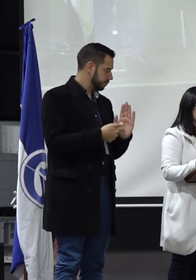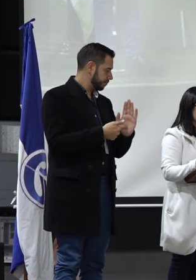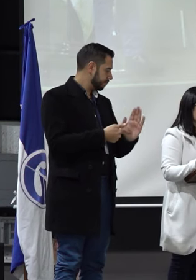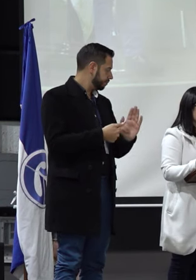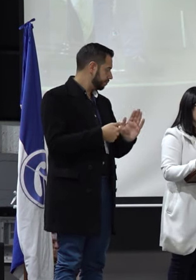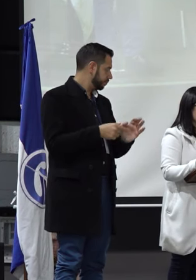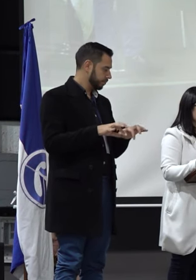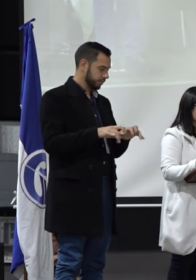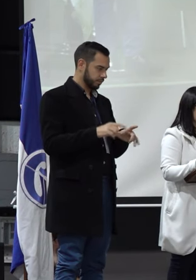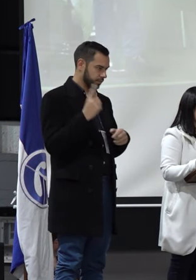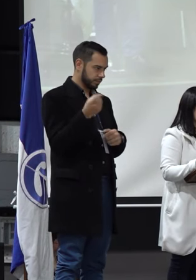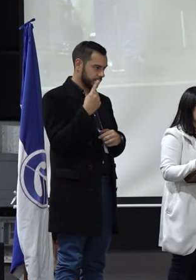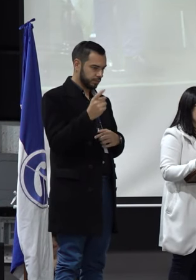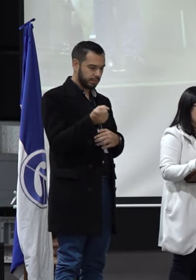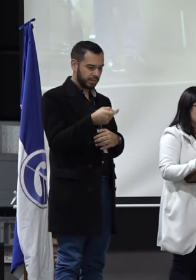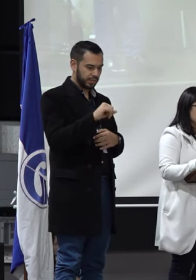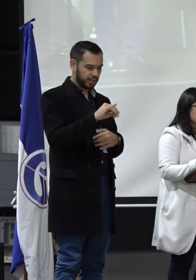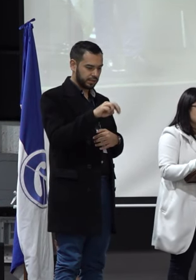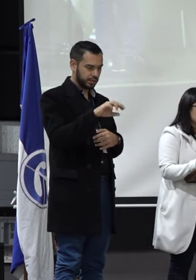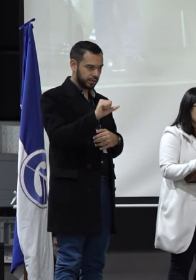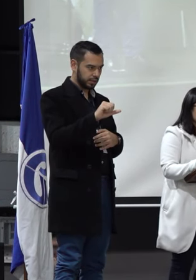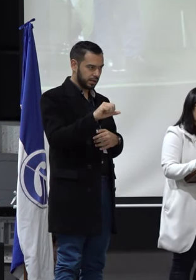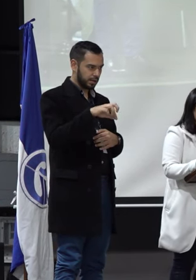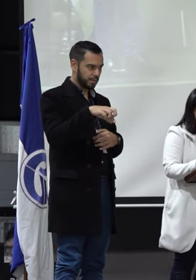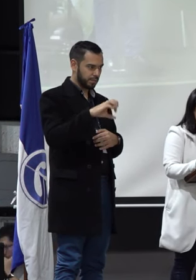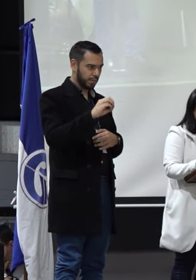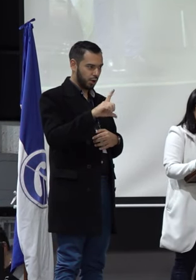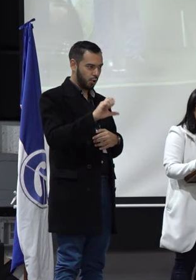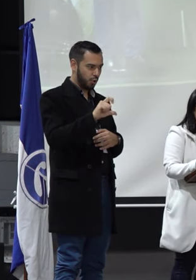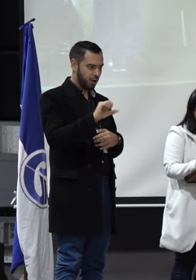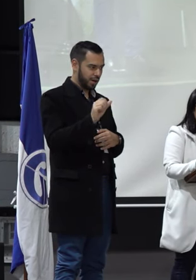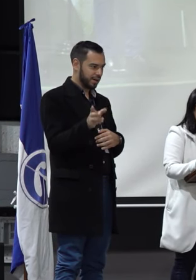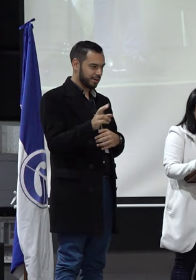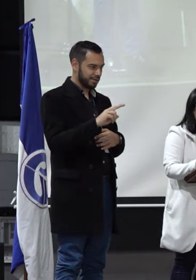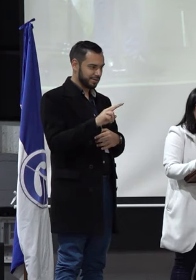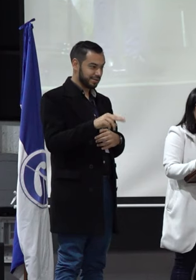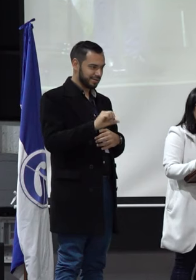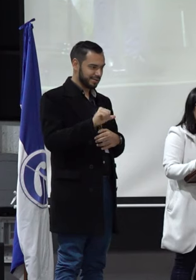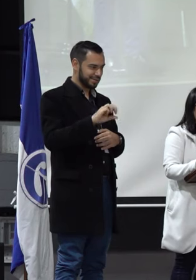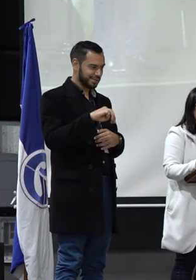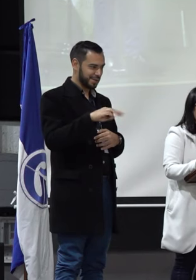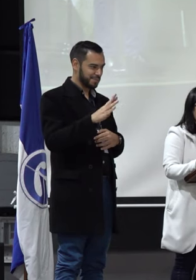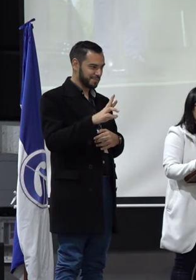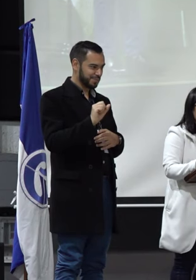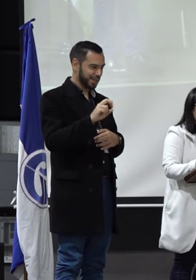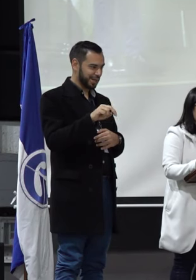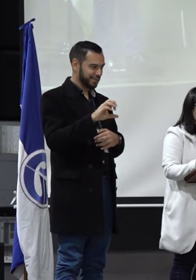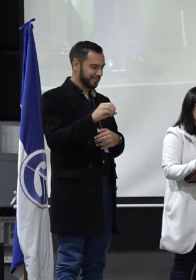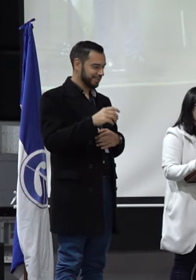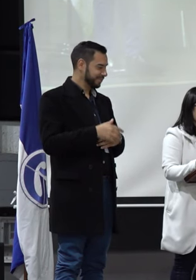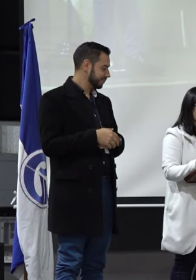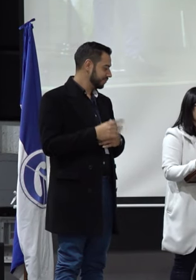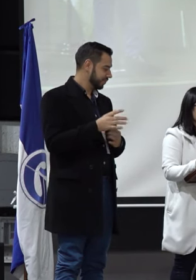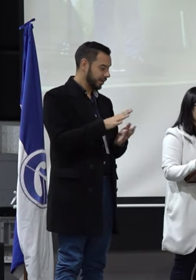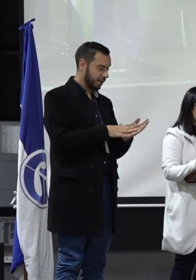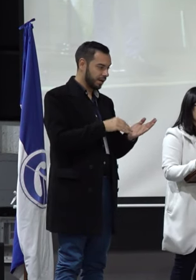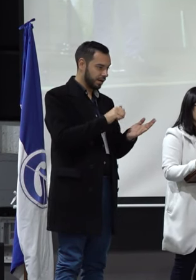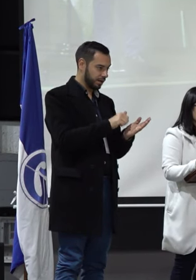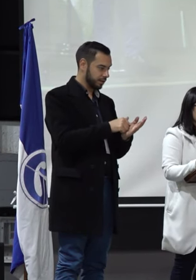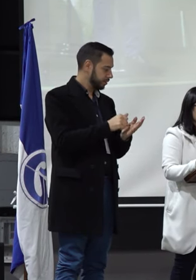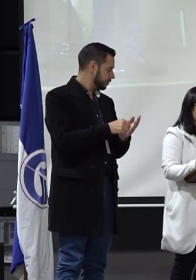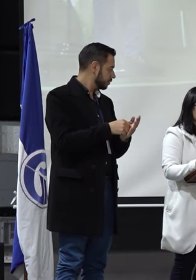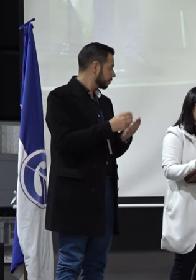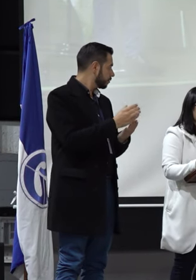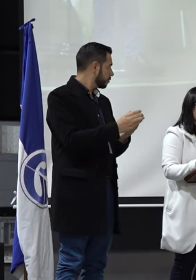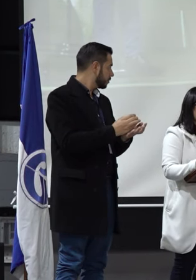resultados, la Secretaria General, Gina Paola Zambrano. Siendo así, procedemos a hacer lectura del acta de elección e informamos que la